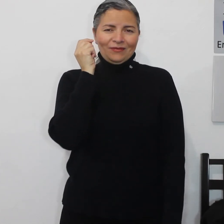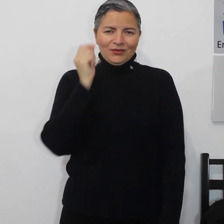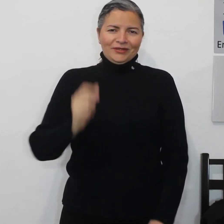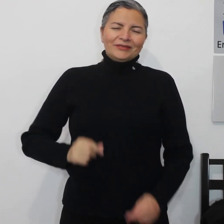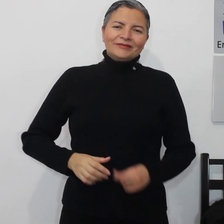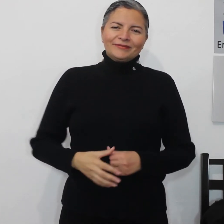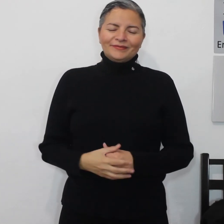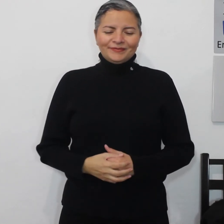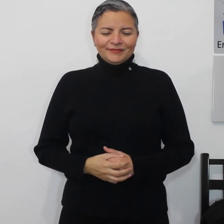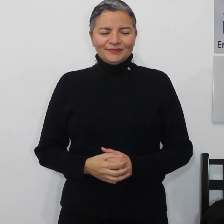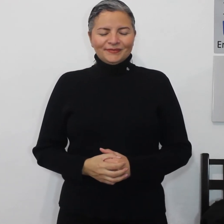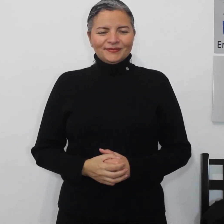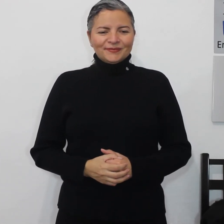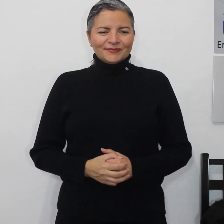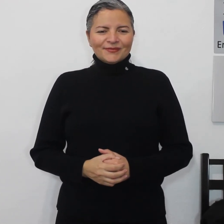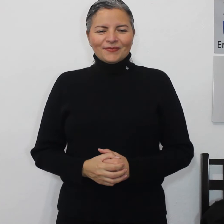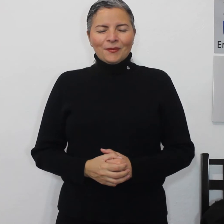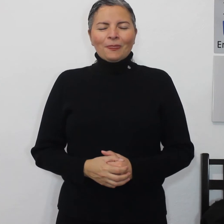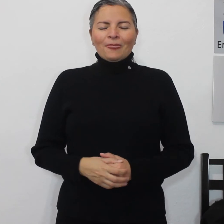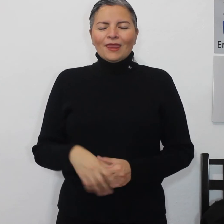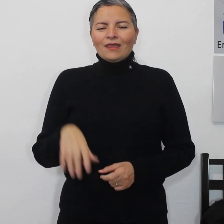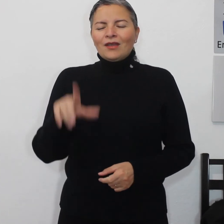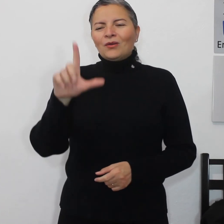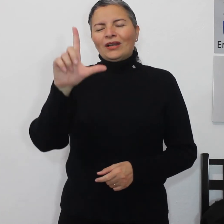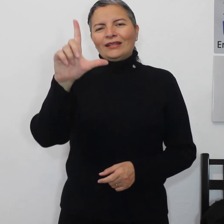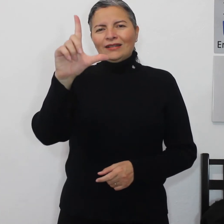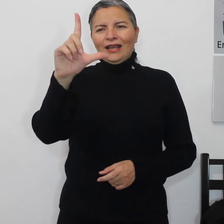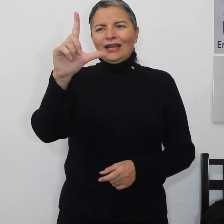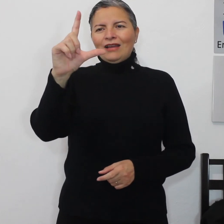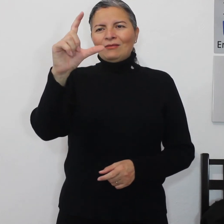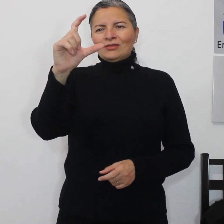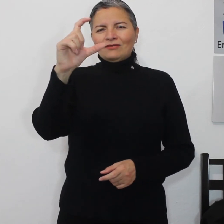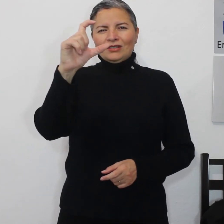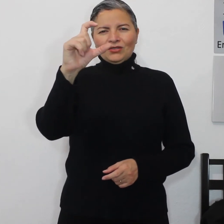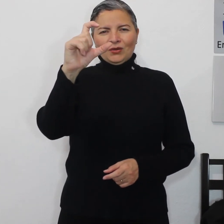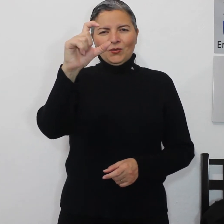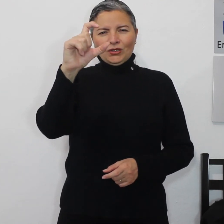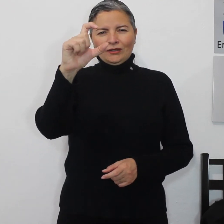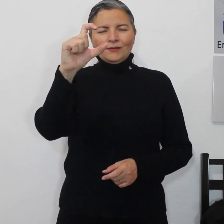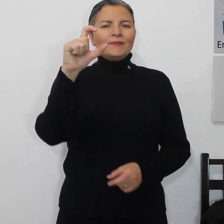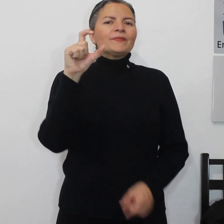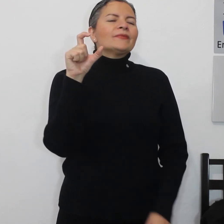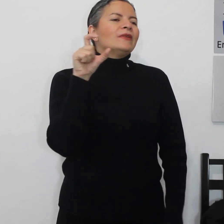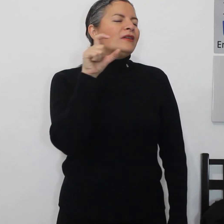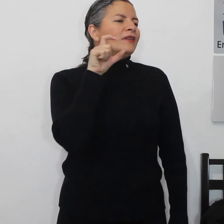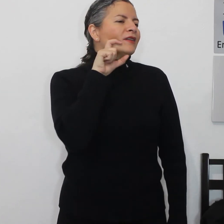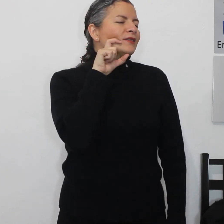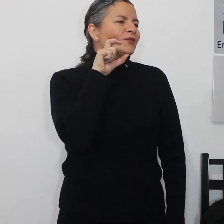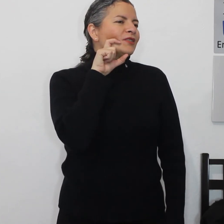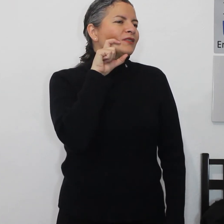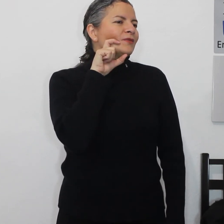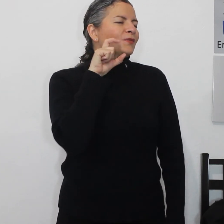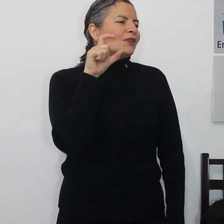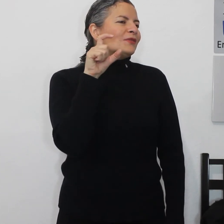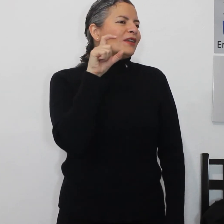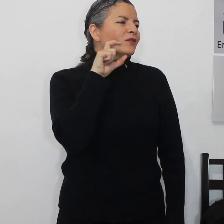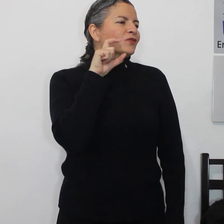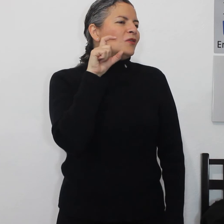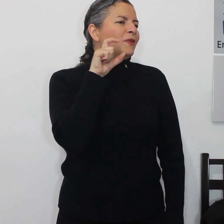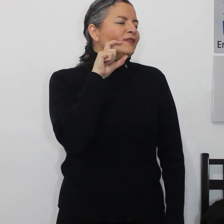limón jitomate con la letra L la vamos a flexionar un poquito y hacemos esto podemos dar dos golpes